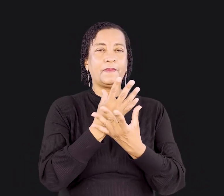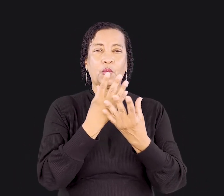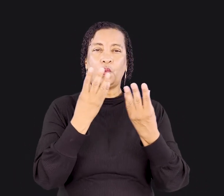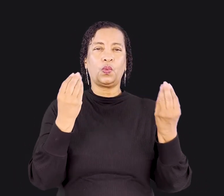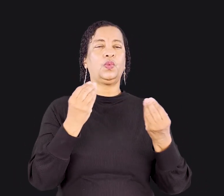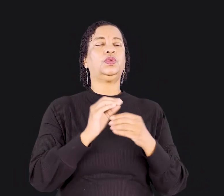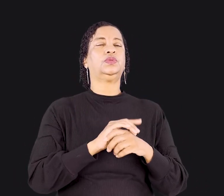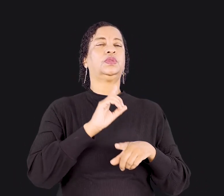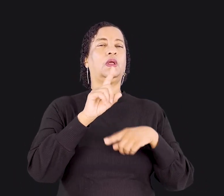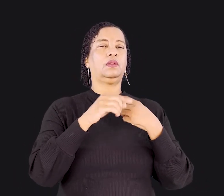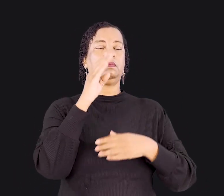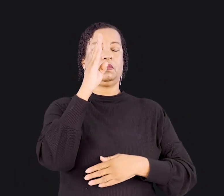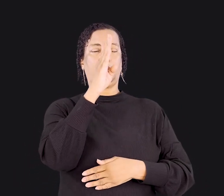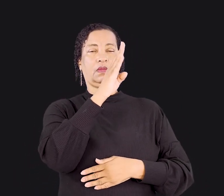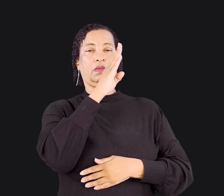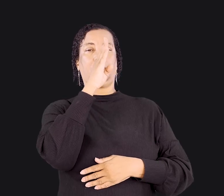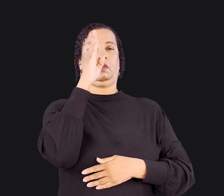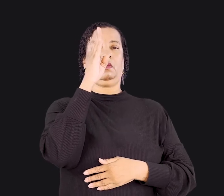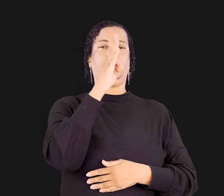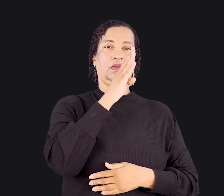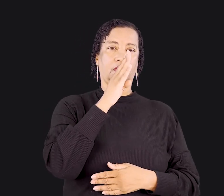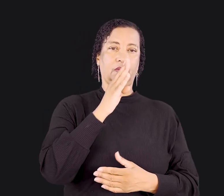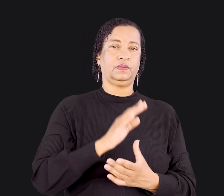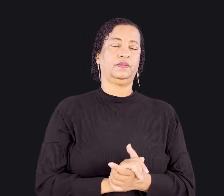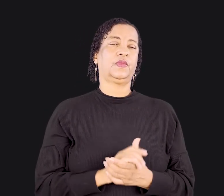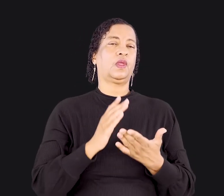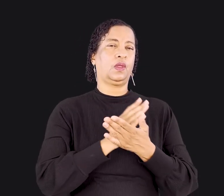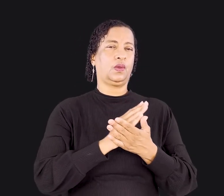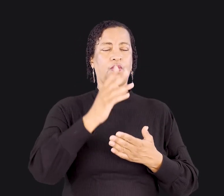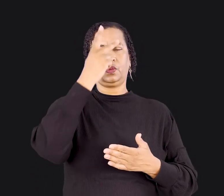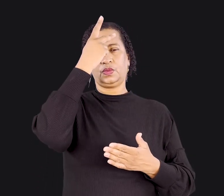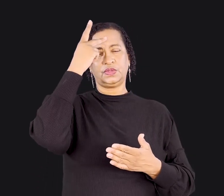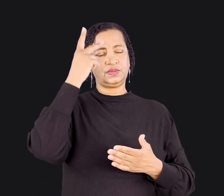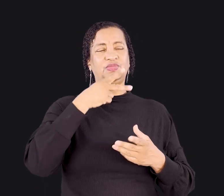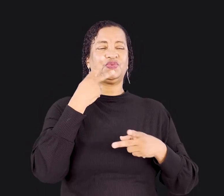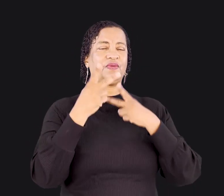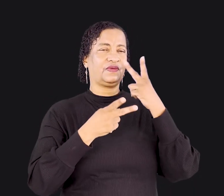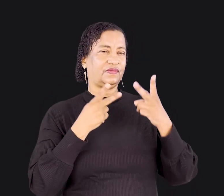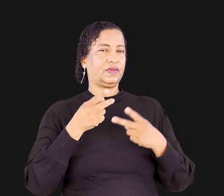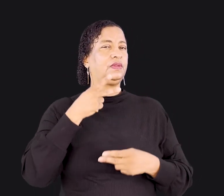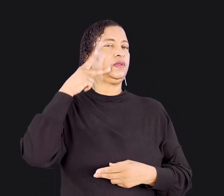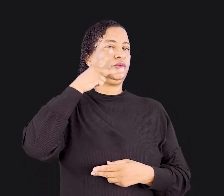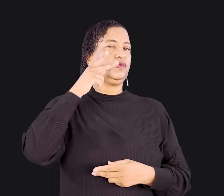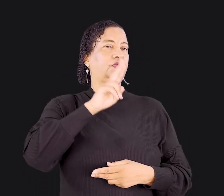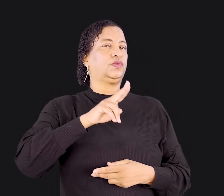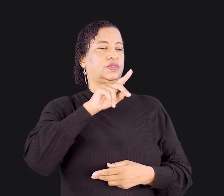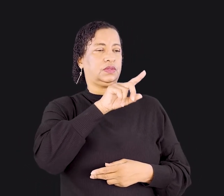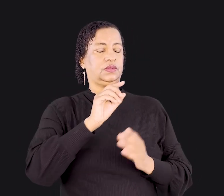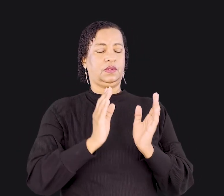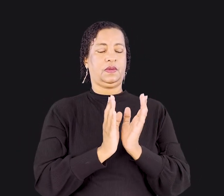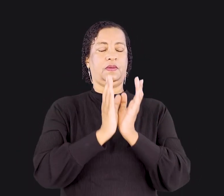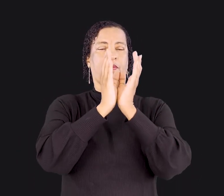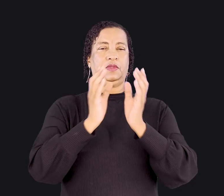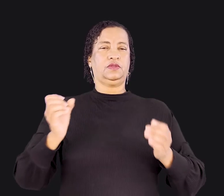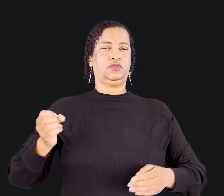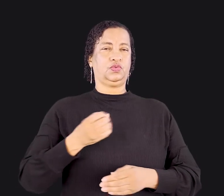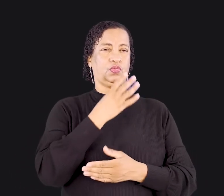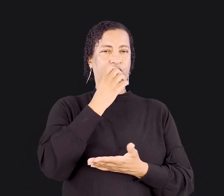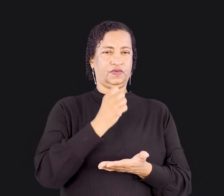acabavam ficando bêbados. Algumas pessoas insistem em dizer que o vinho usado para Santa Ceia no Novo Testamento não era